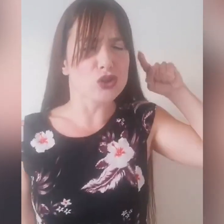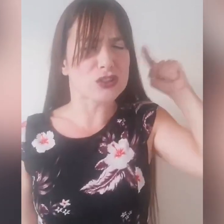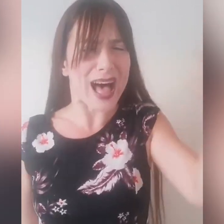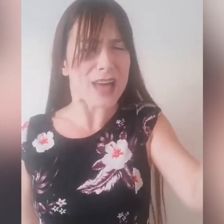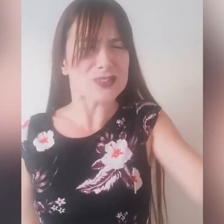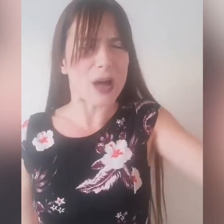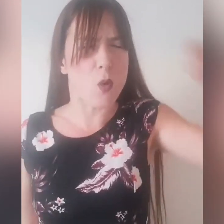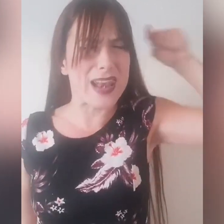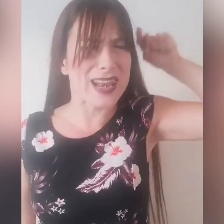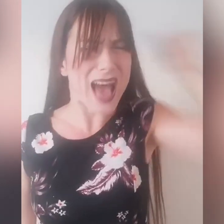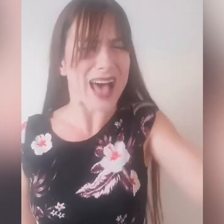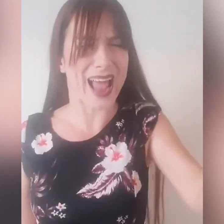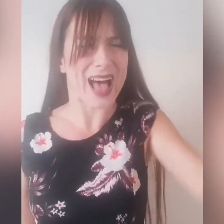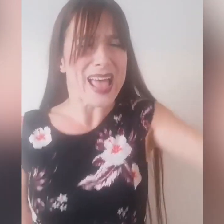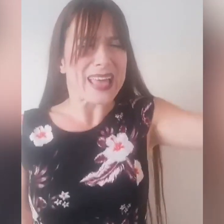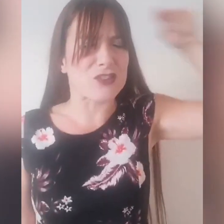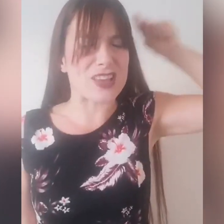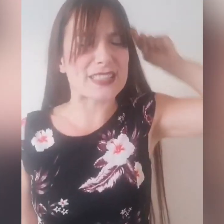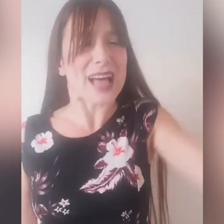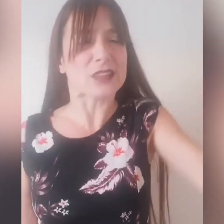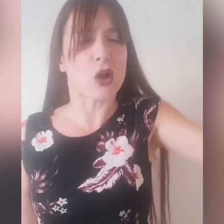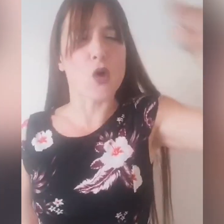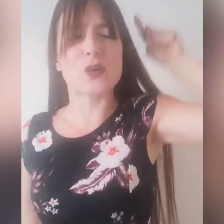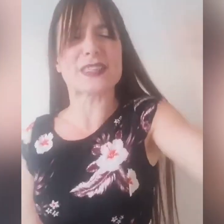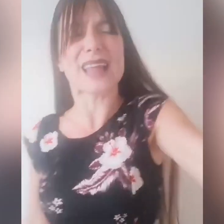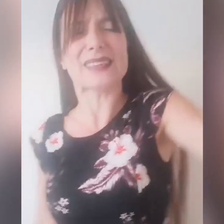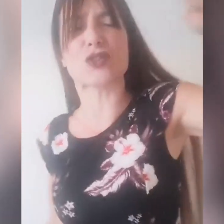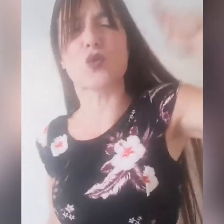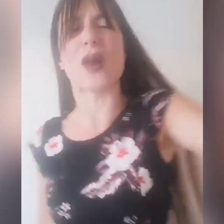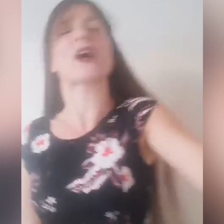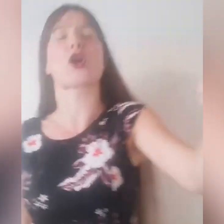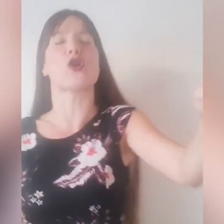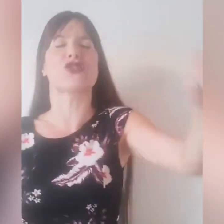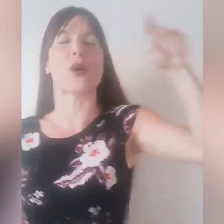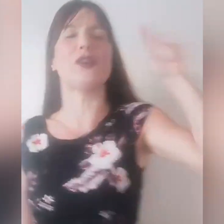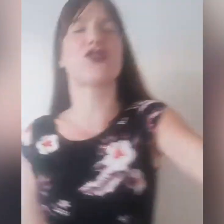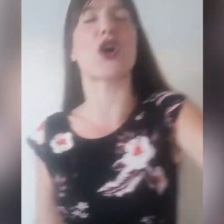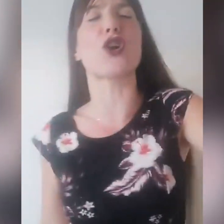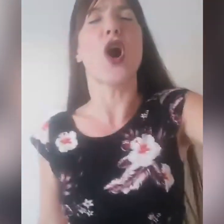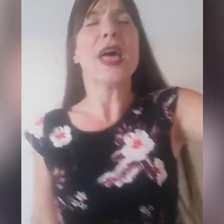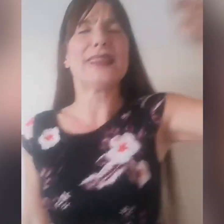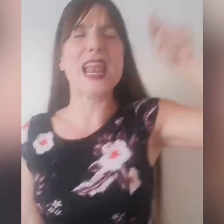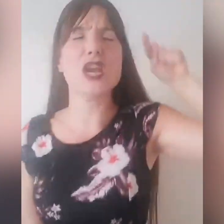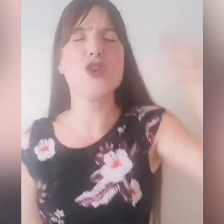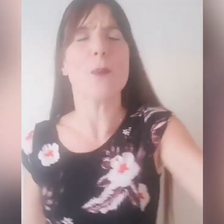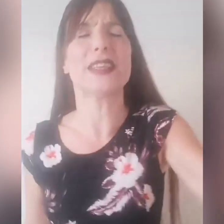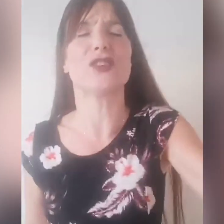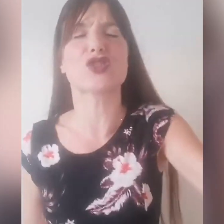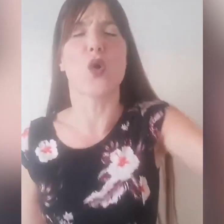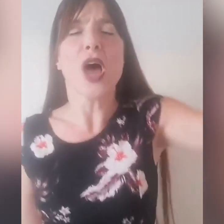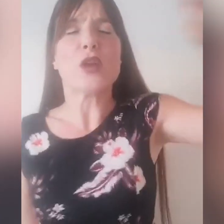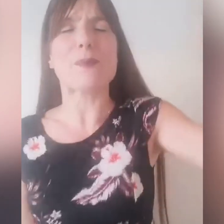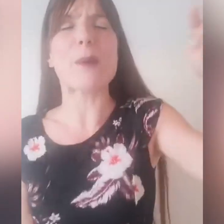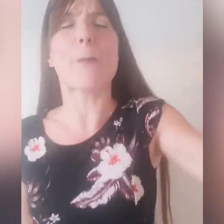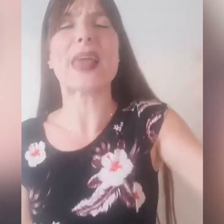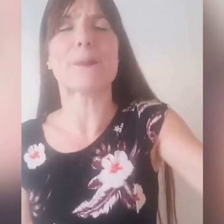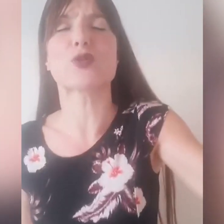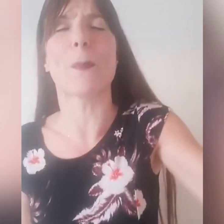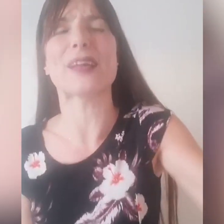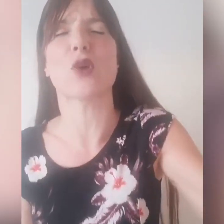lontano da quell'area che è già stata conquistata su quella croce quel giorno, nel nome di Gesù, noi abbiamo appena superato